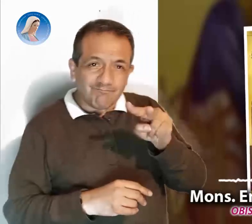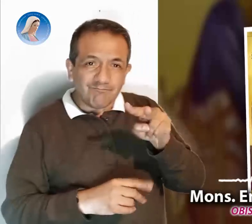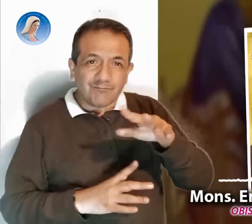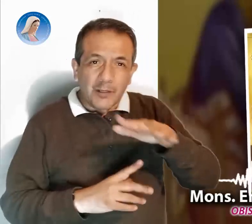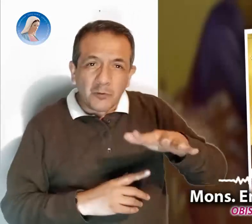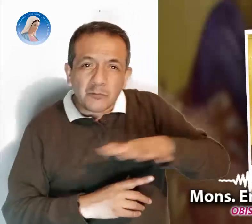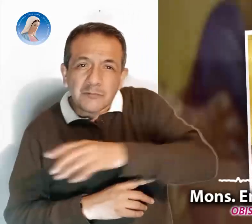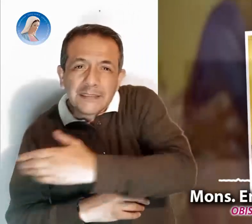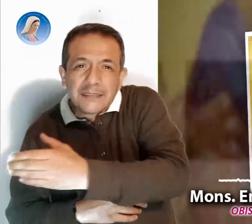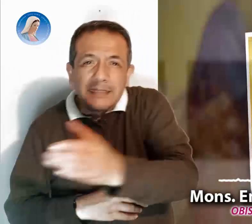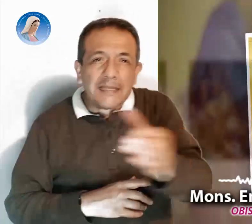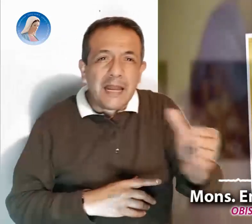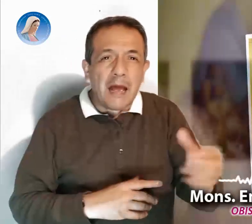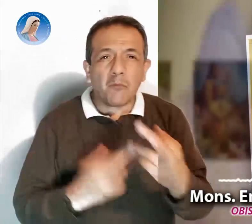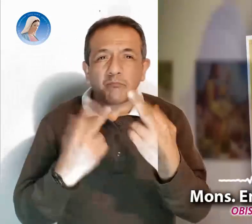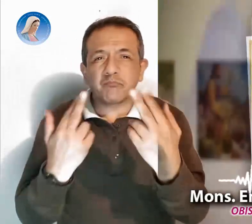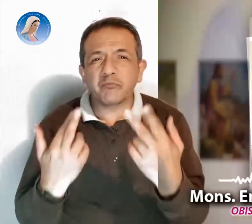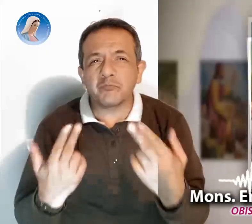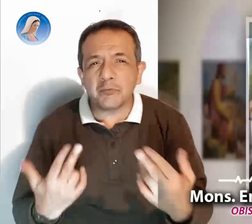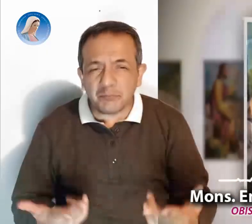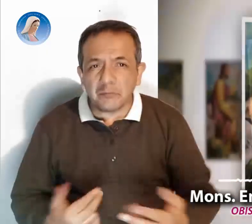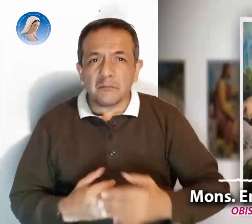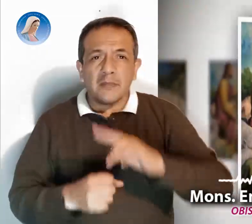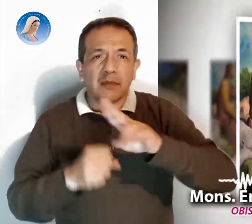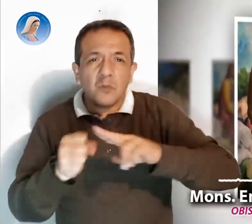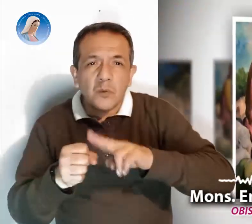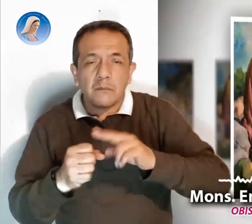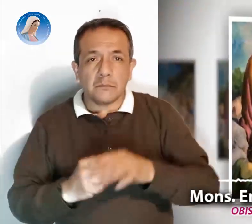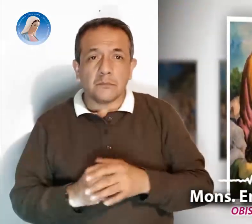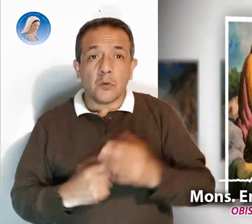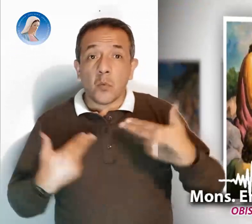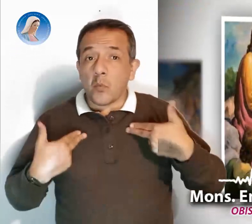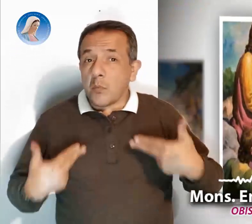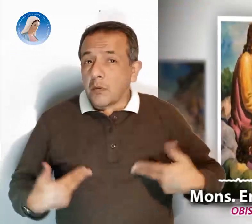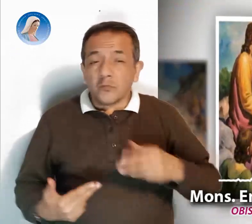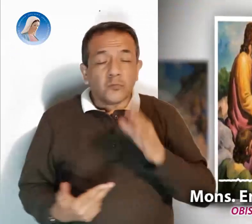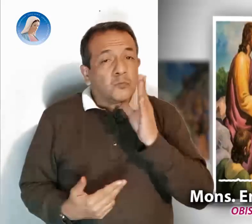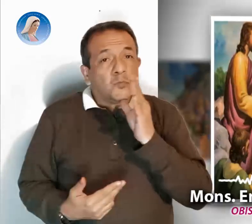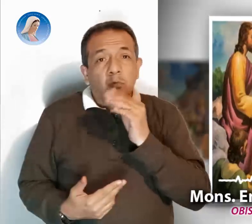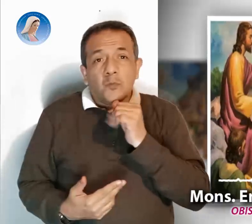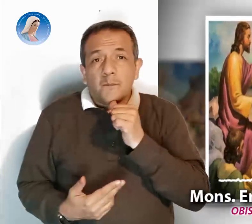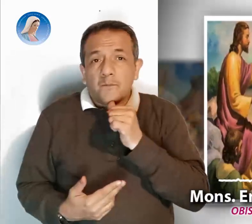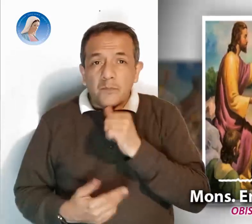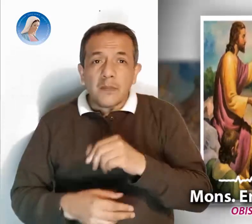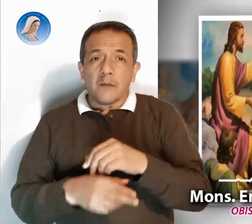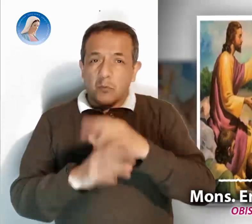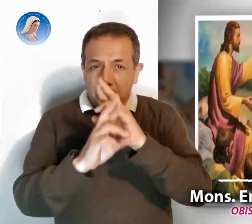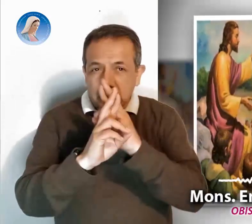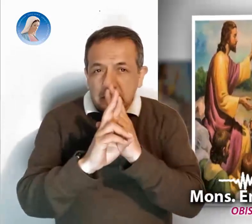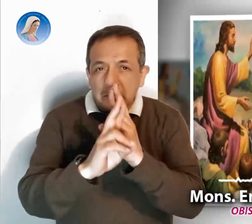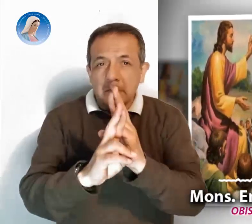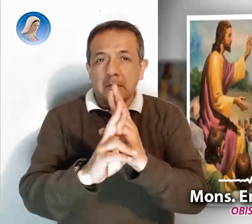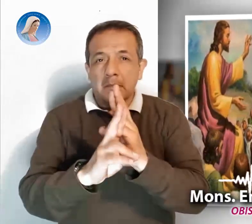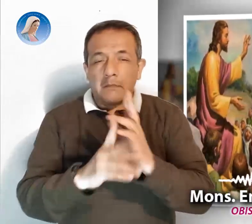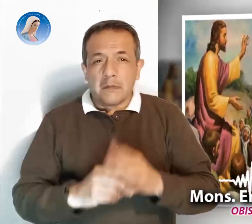que hacen en su entorno. ¿No seremos los humanos capaces de convivir en recto